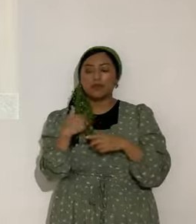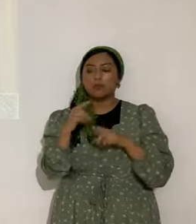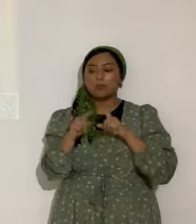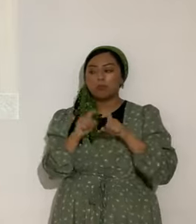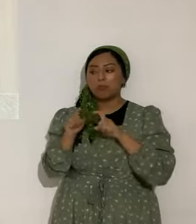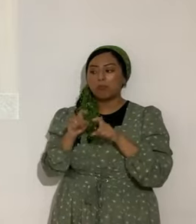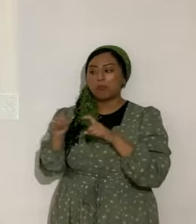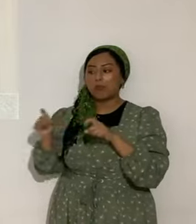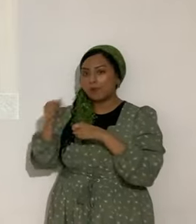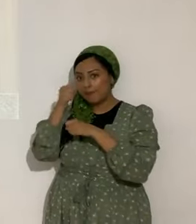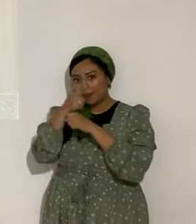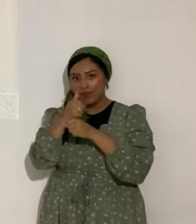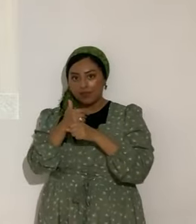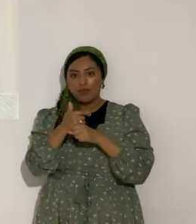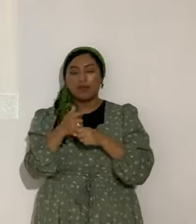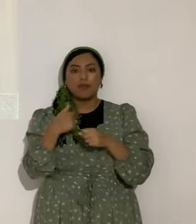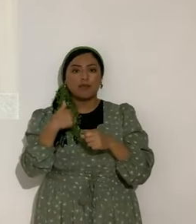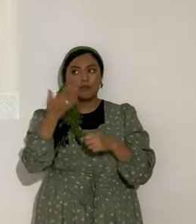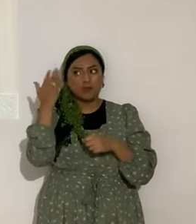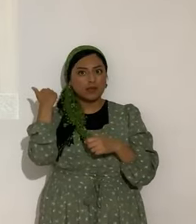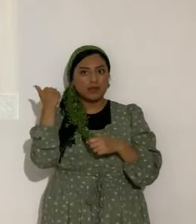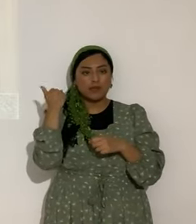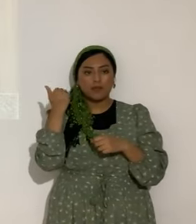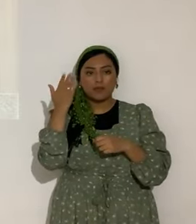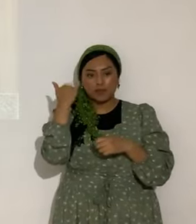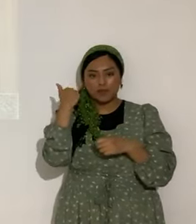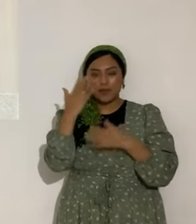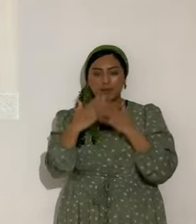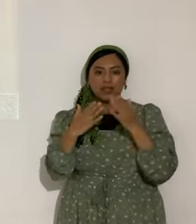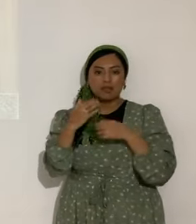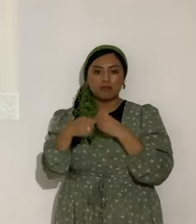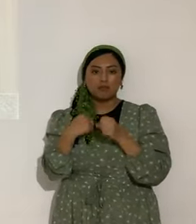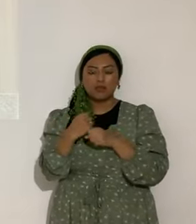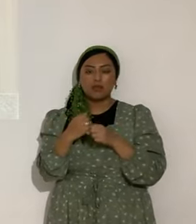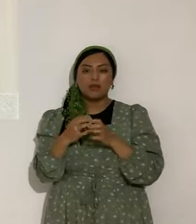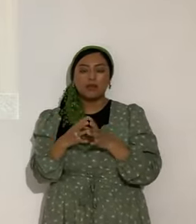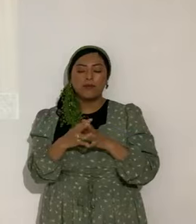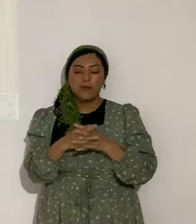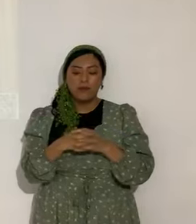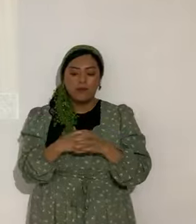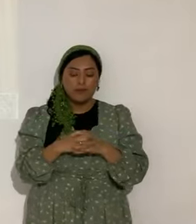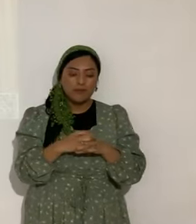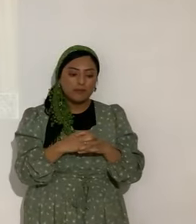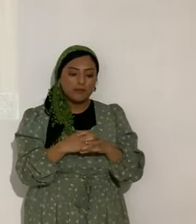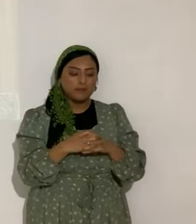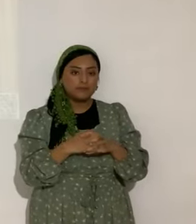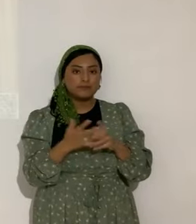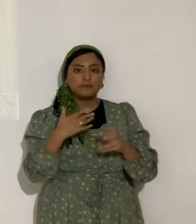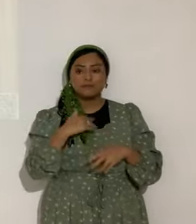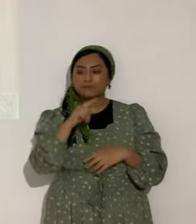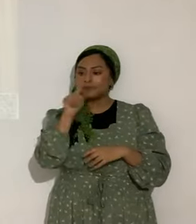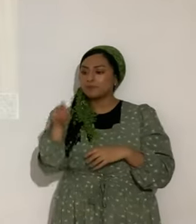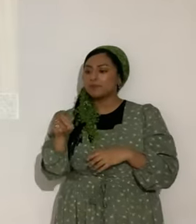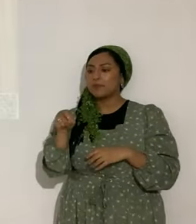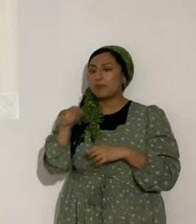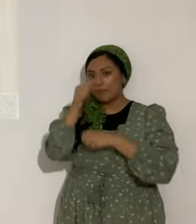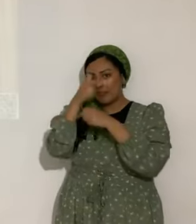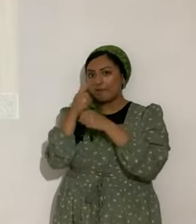hermanos, pero ya esta encuesta la hice ya hace algunos años. No muchos, pero sí algunos. Yo les preguntaba, ¿cuál es el